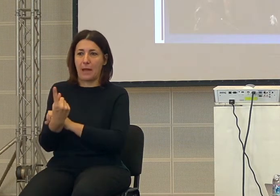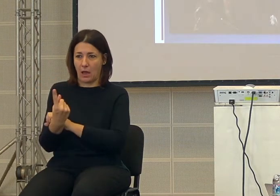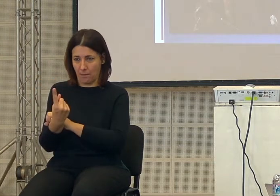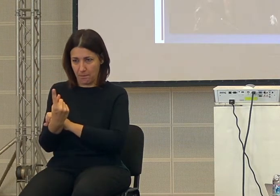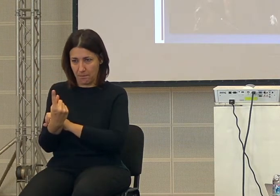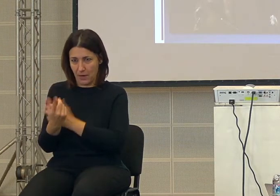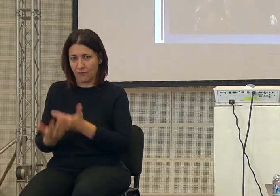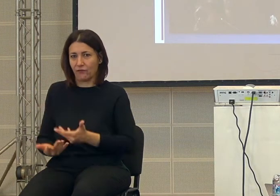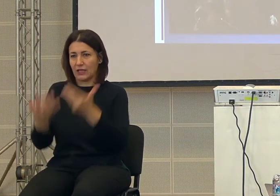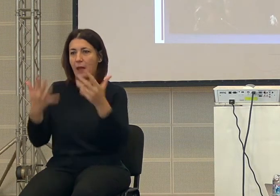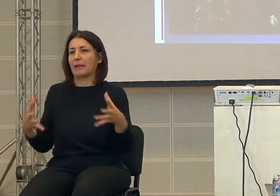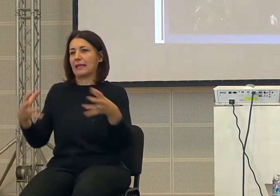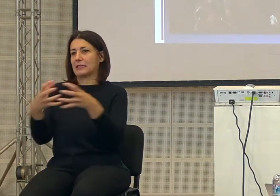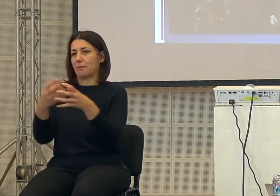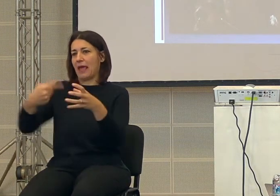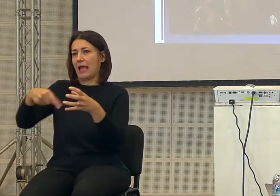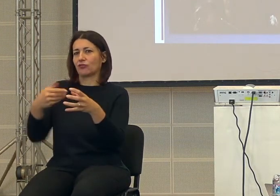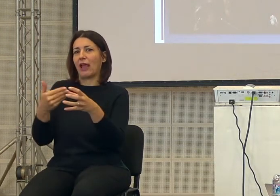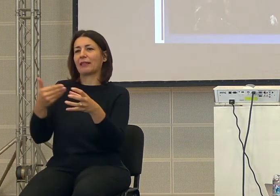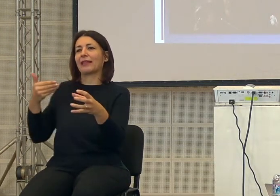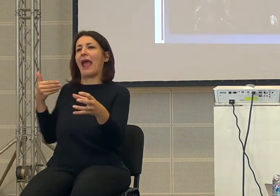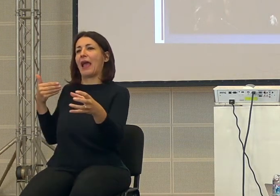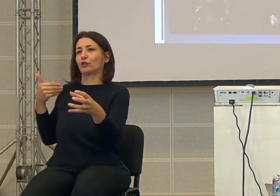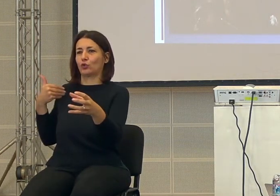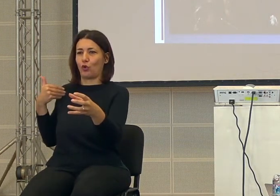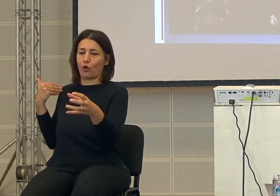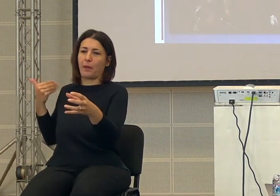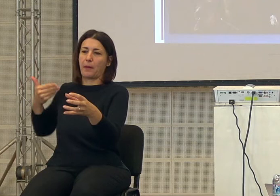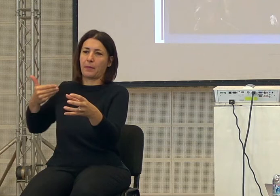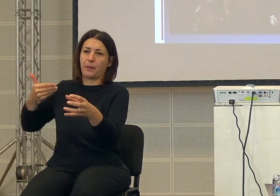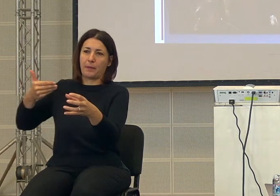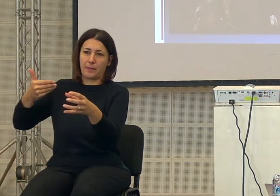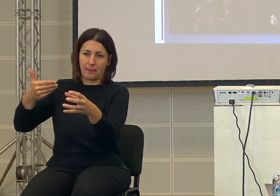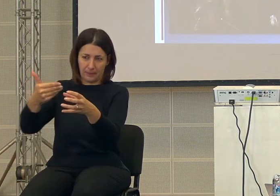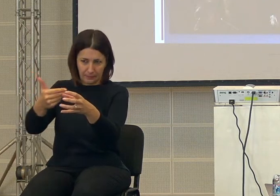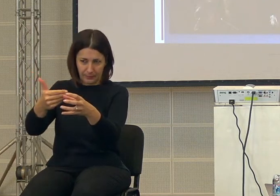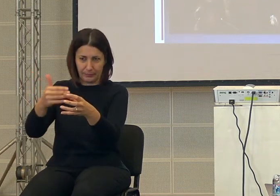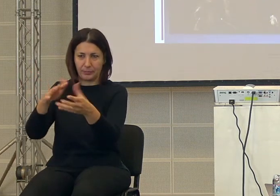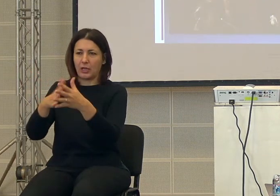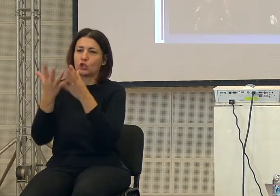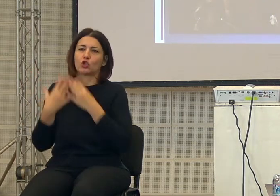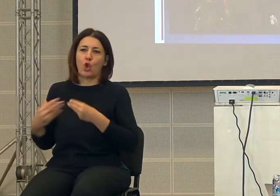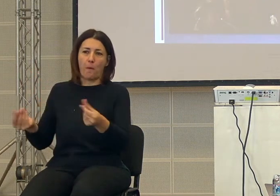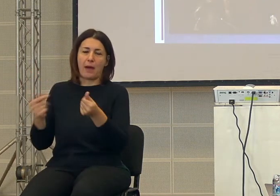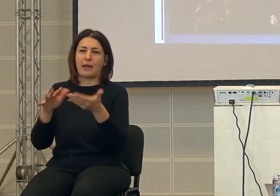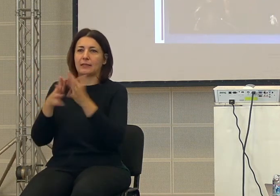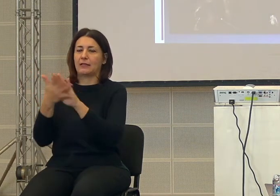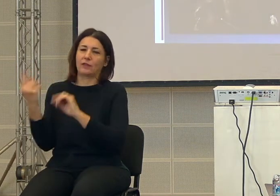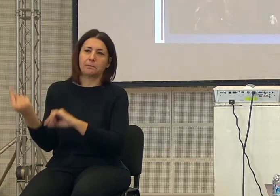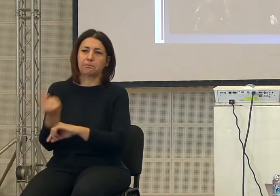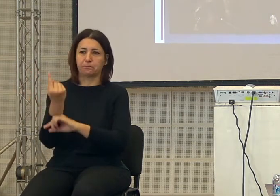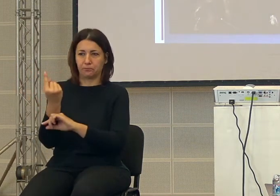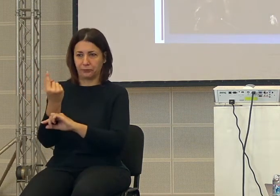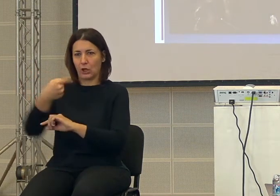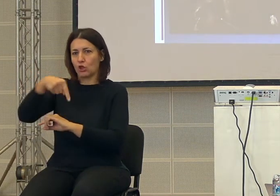la specie e gli altri, quelli dietro, sono le specie precedenti che poi sono rapidamente scomparse. Con l'apparizione